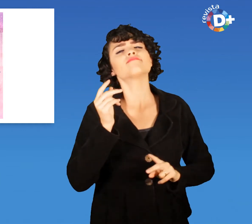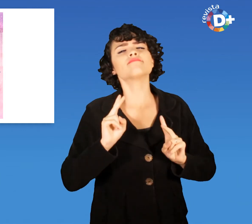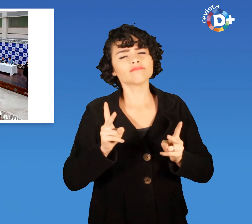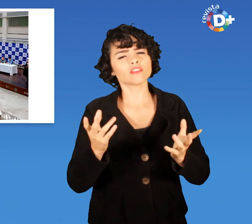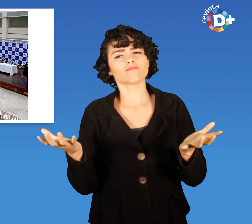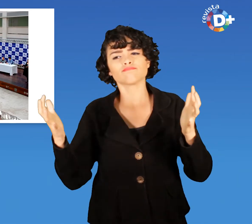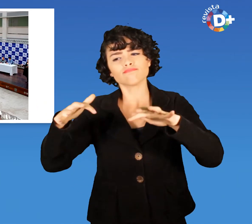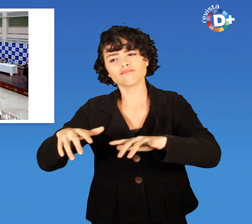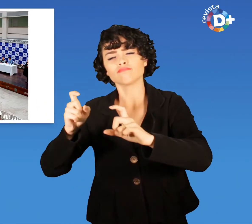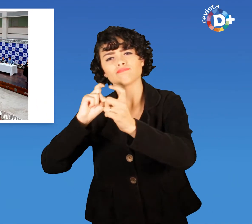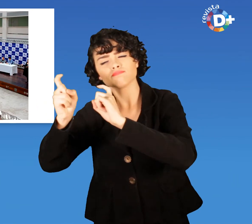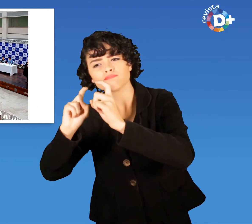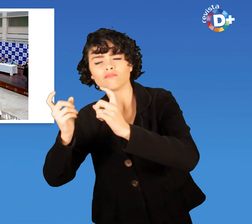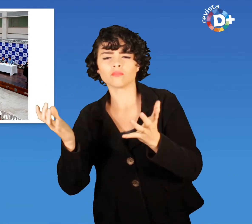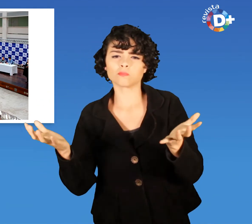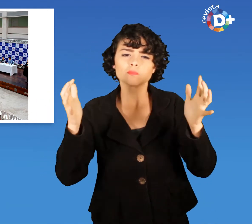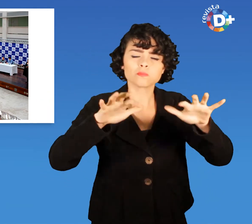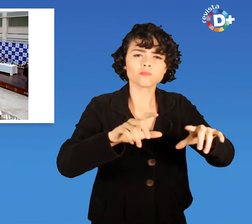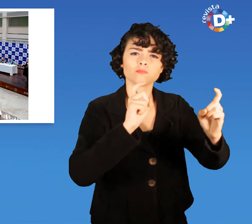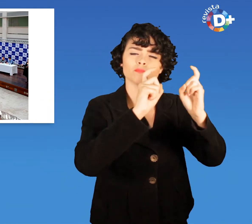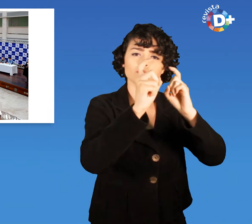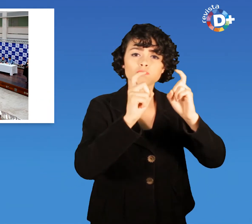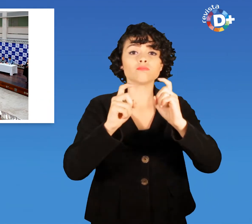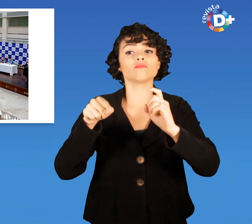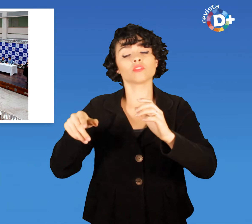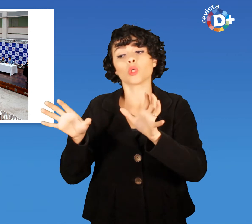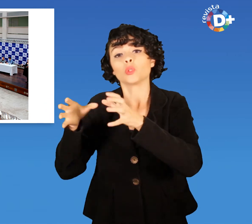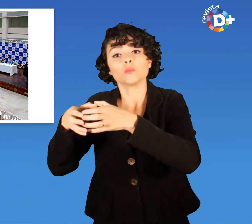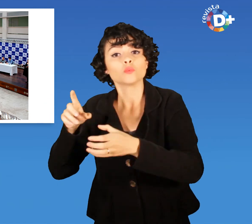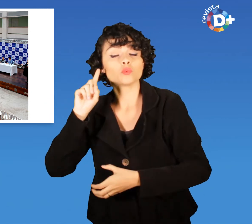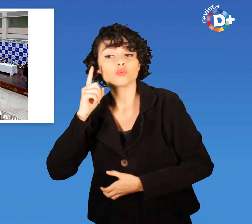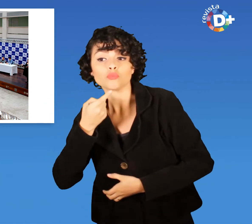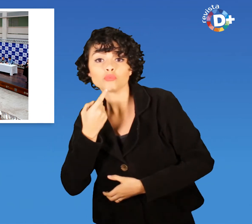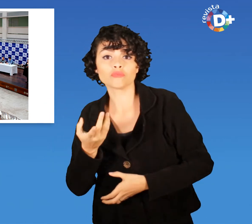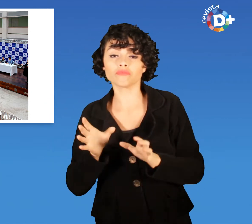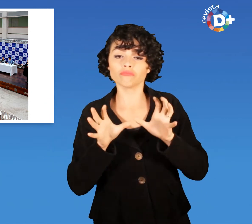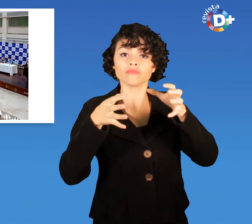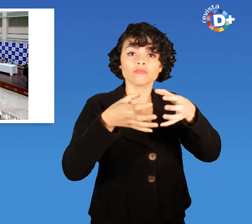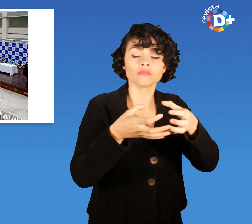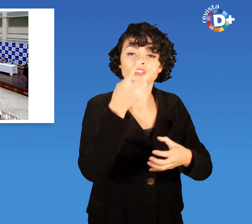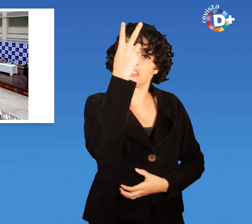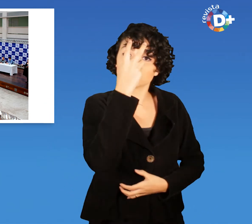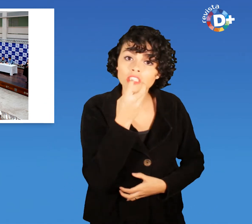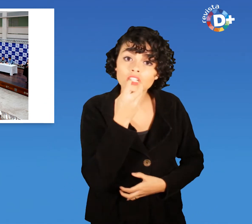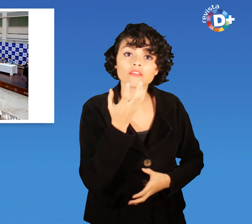conjuntos habitacionais com grupos de surdos, cegos, cadeirantes